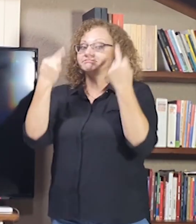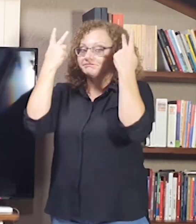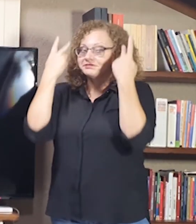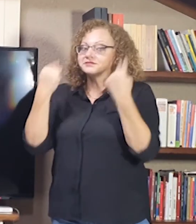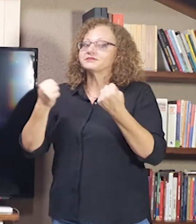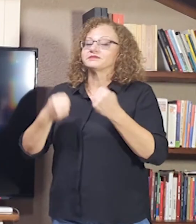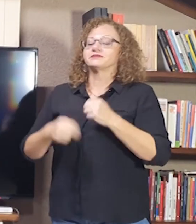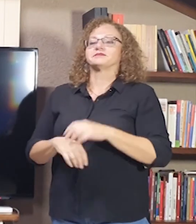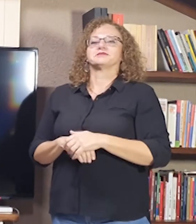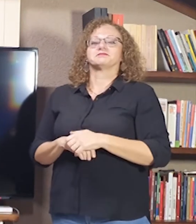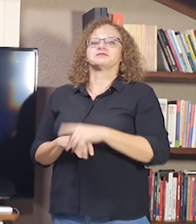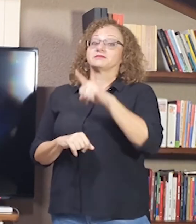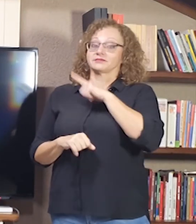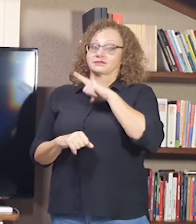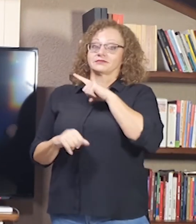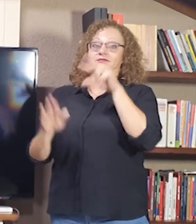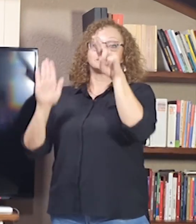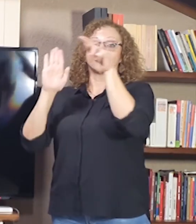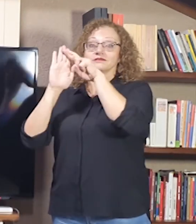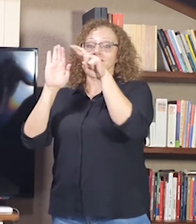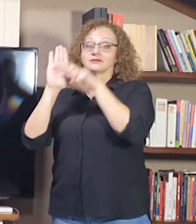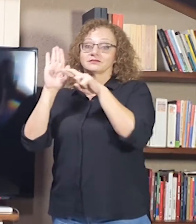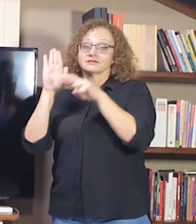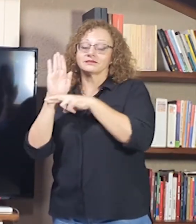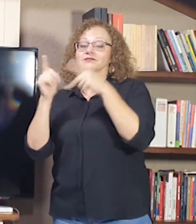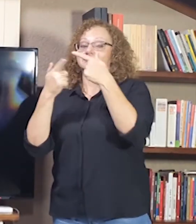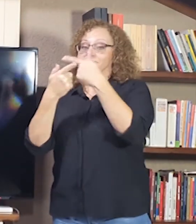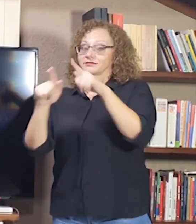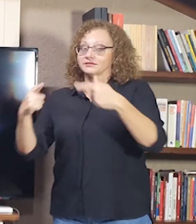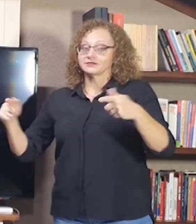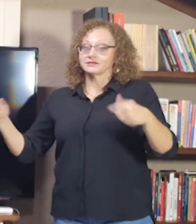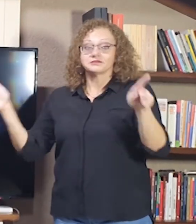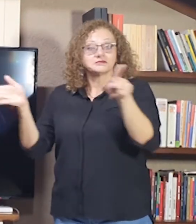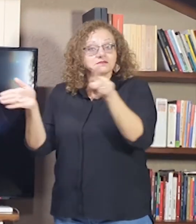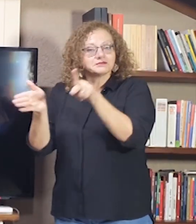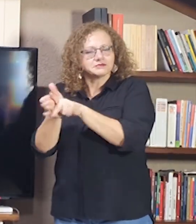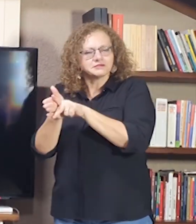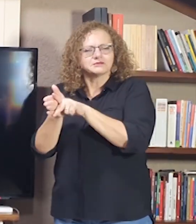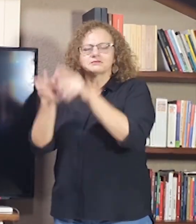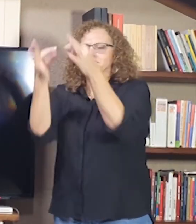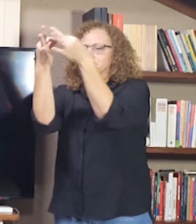que possui regras gramaticais, sintáticas.